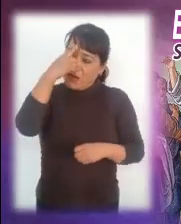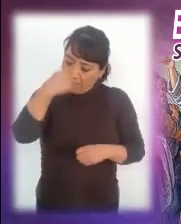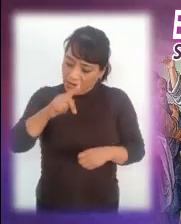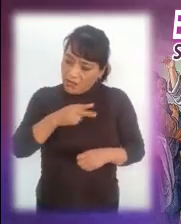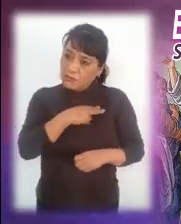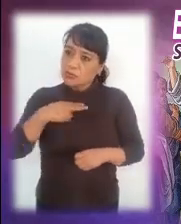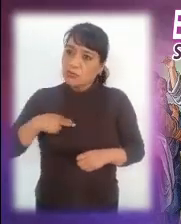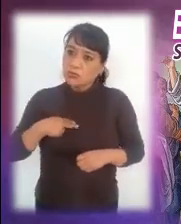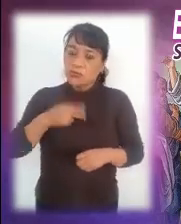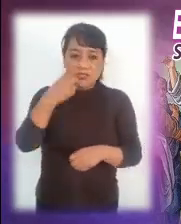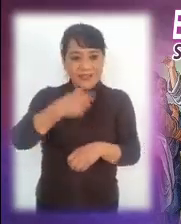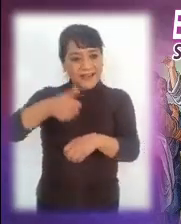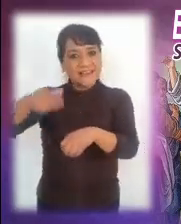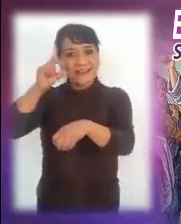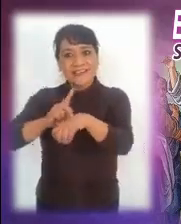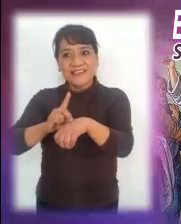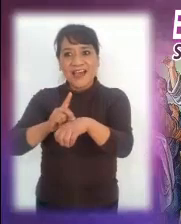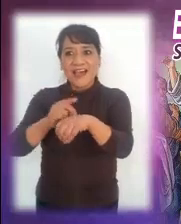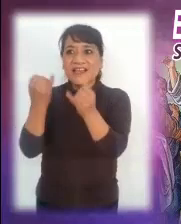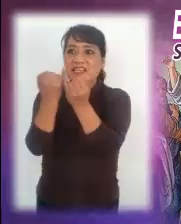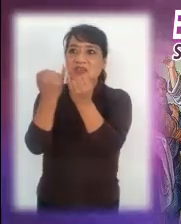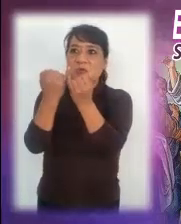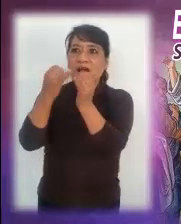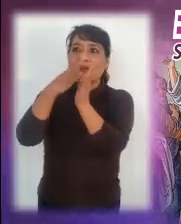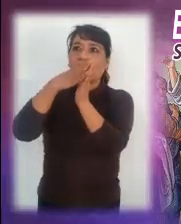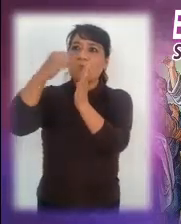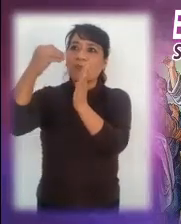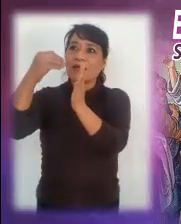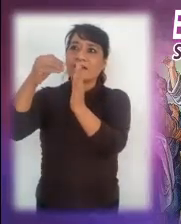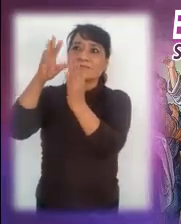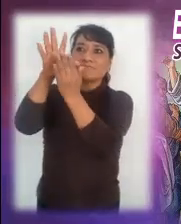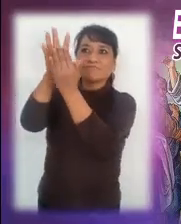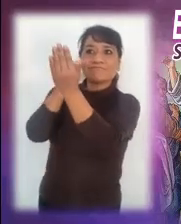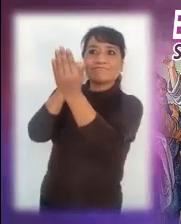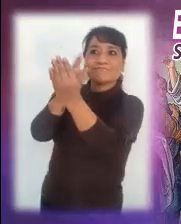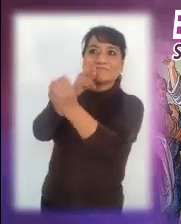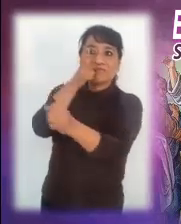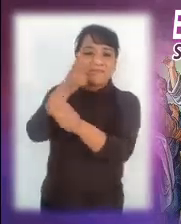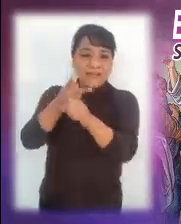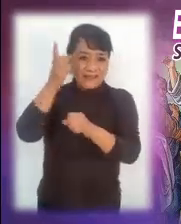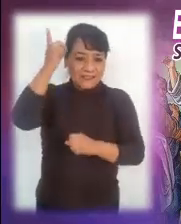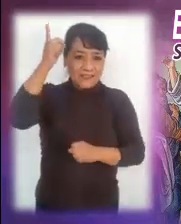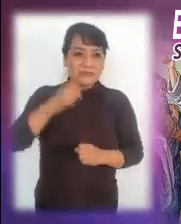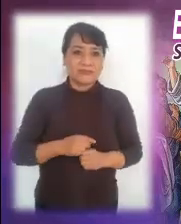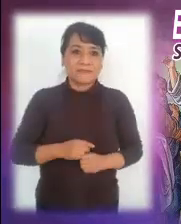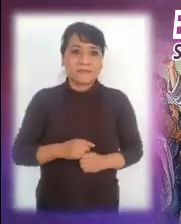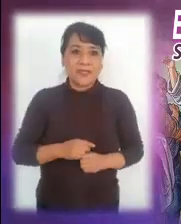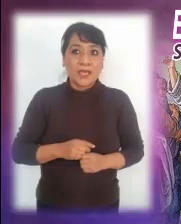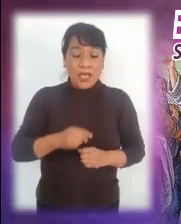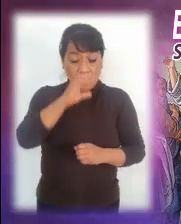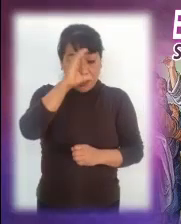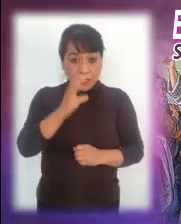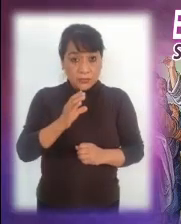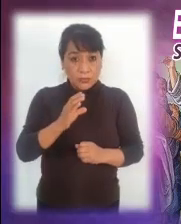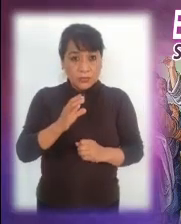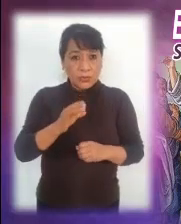cada día pareciéndonos más a nuestro Padre Dios. Cristo pone como una